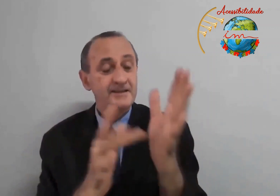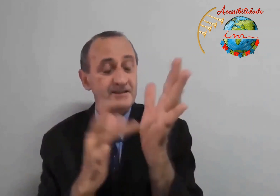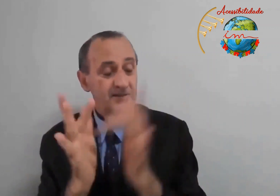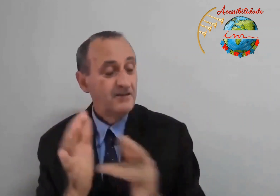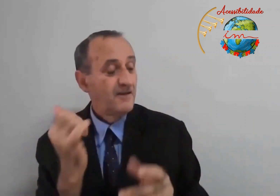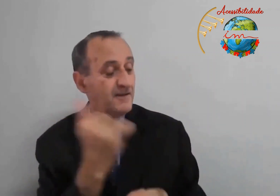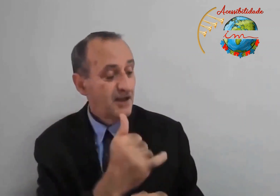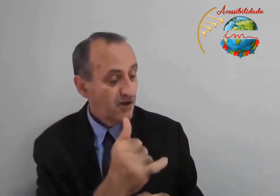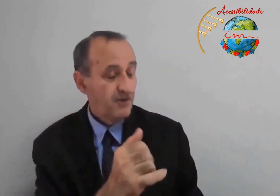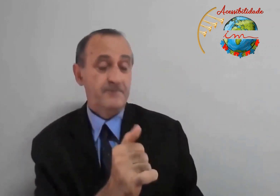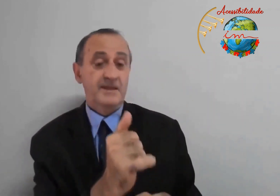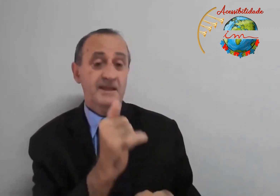Por quê?